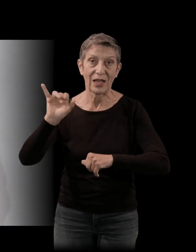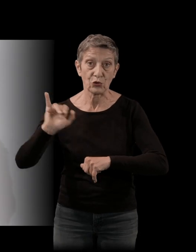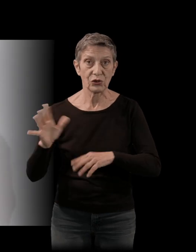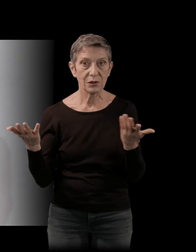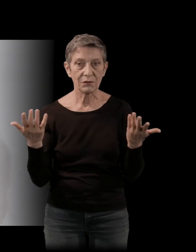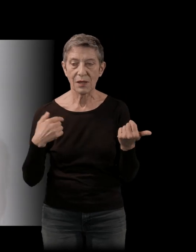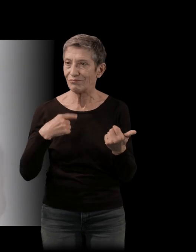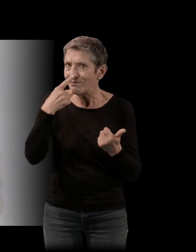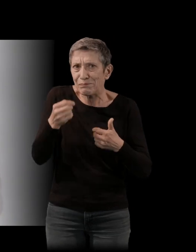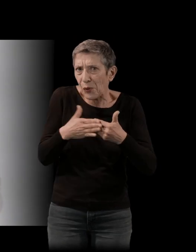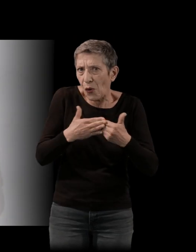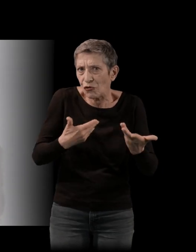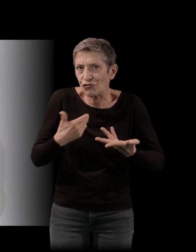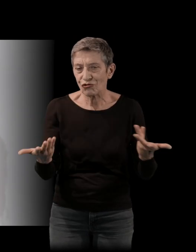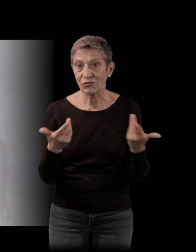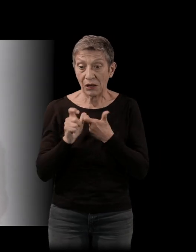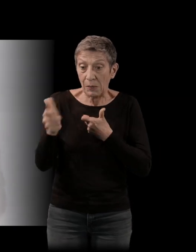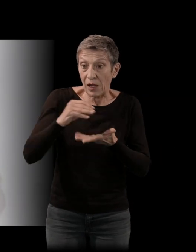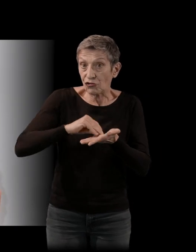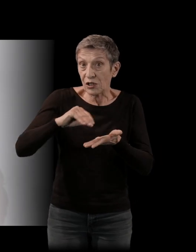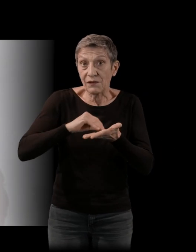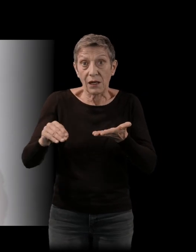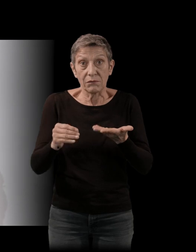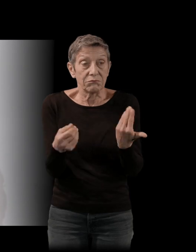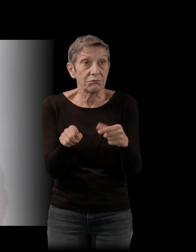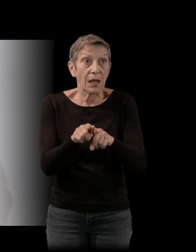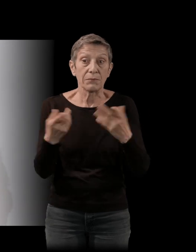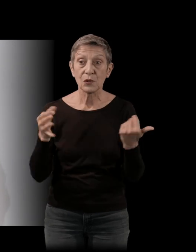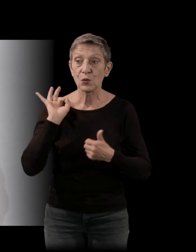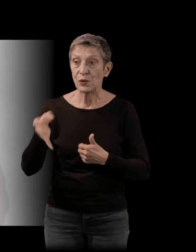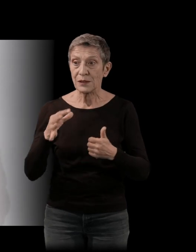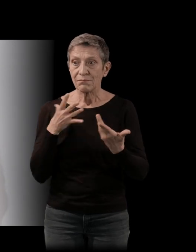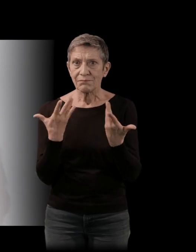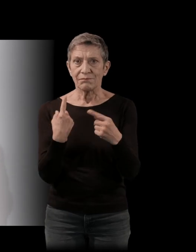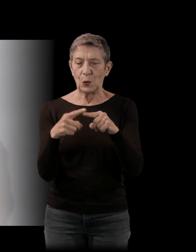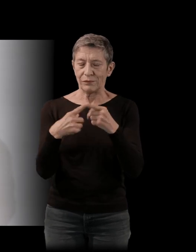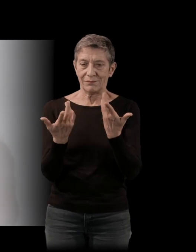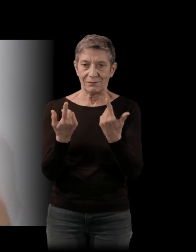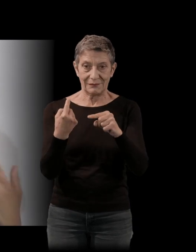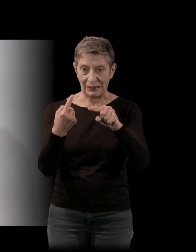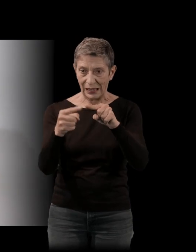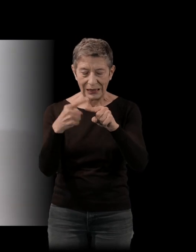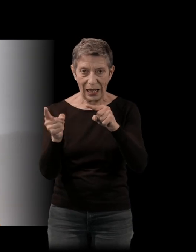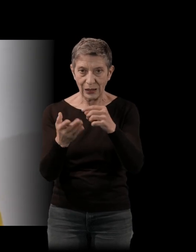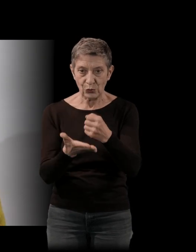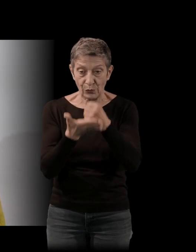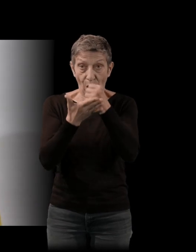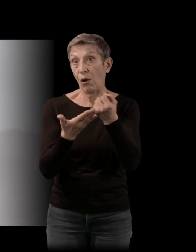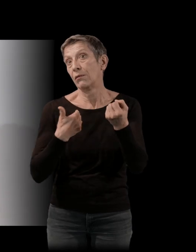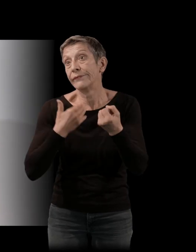'écrivain est un peu la même. C'est à dire qu'on a un détail, un support. En mon occurrence, c'est un film qui